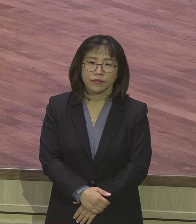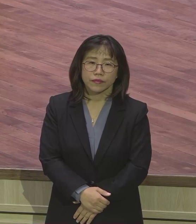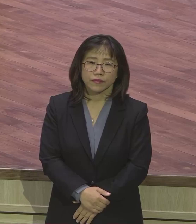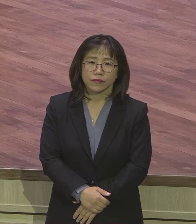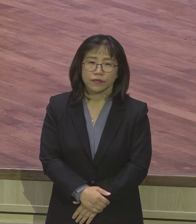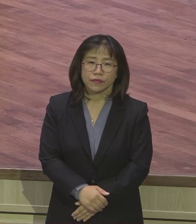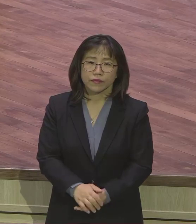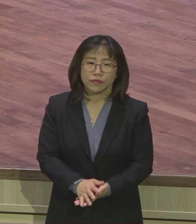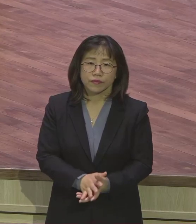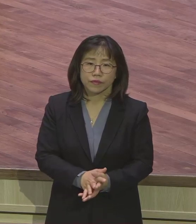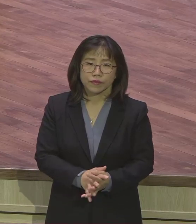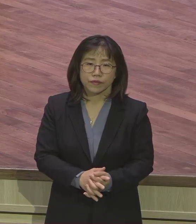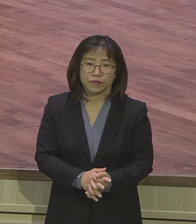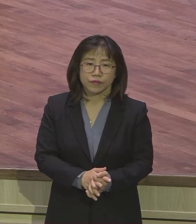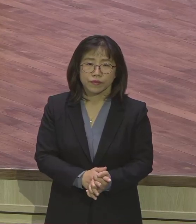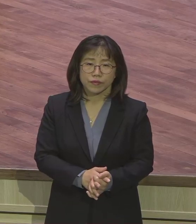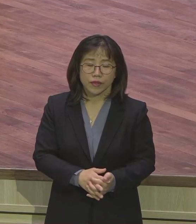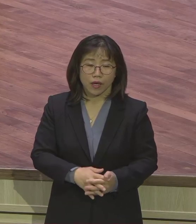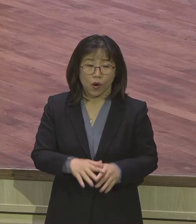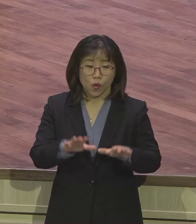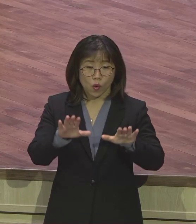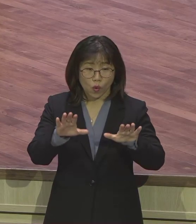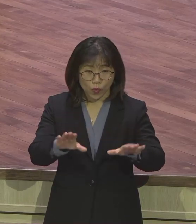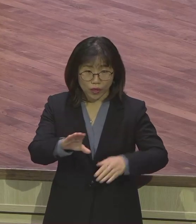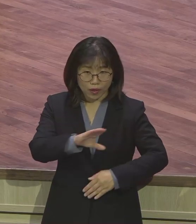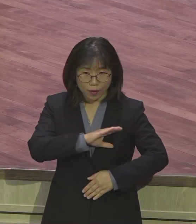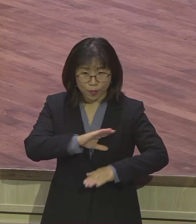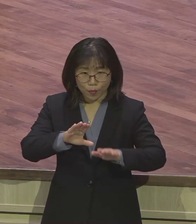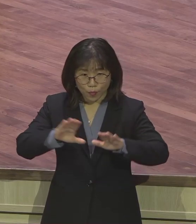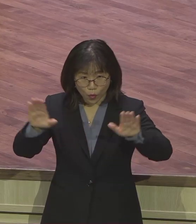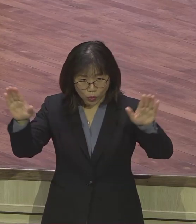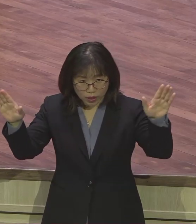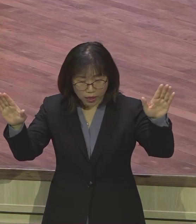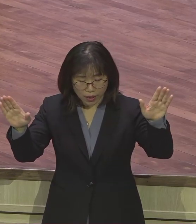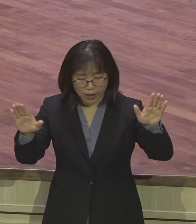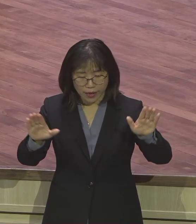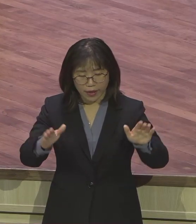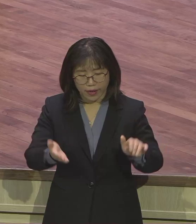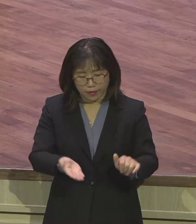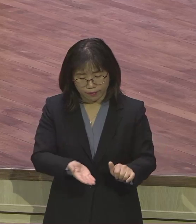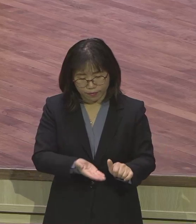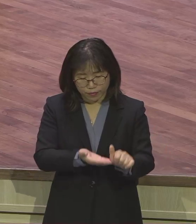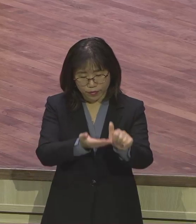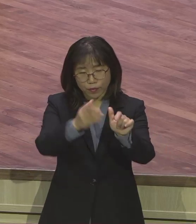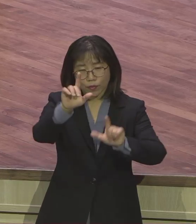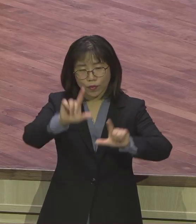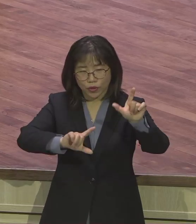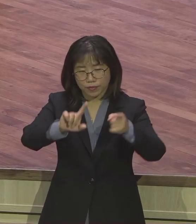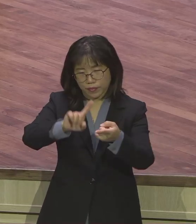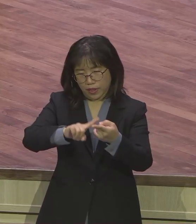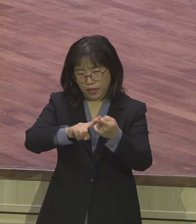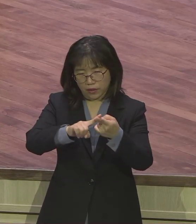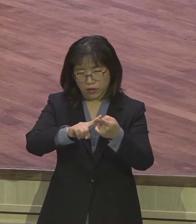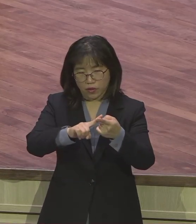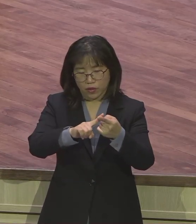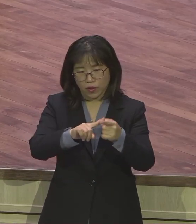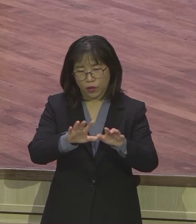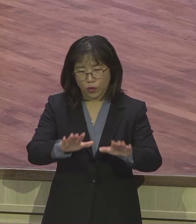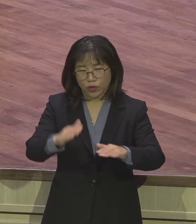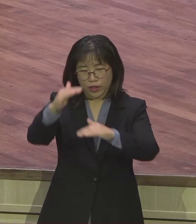그 바탕이 바로 오늘 본문에 기록되어 있습니다. 간단하게 요약하면 어린 시절 부모님으로부터